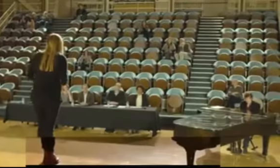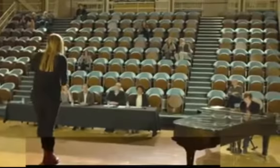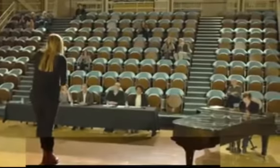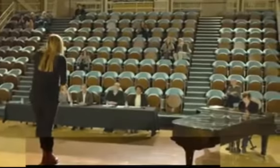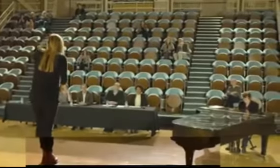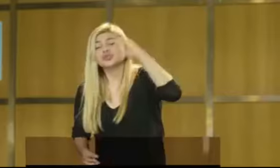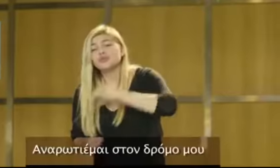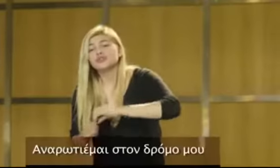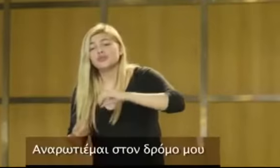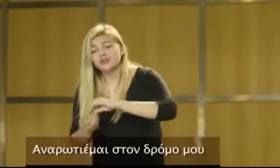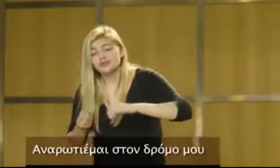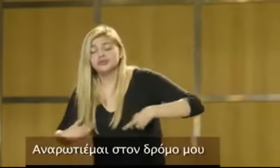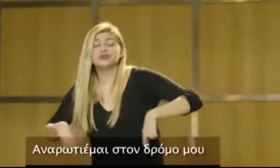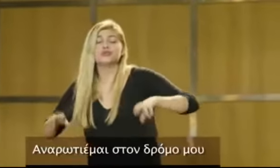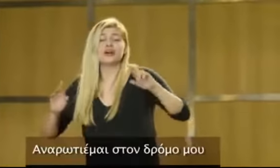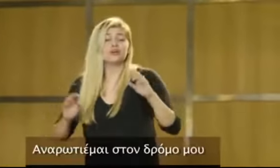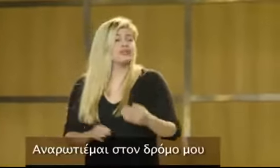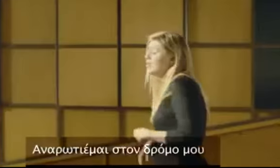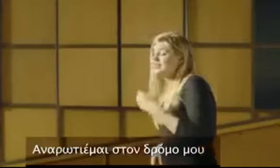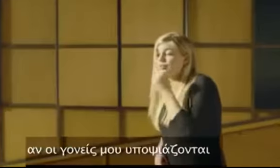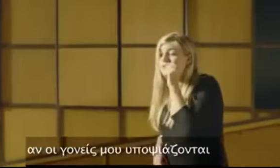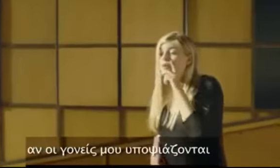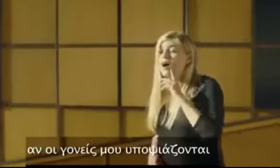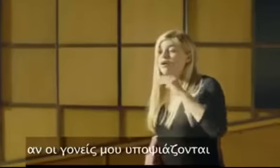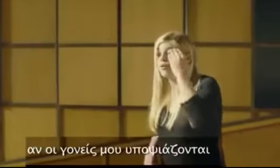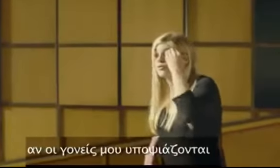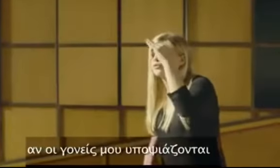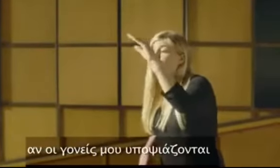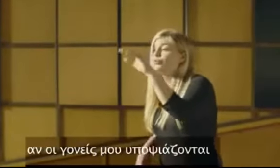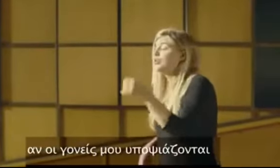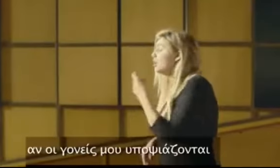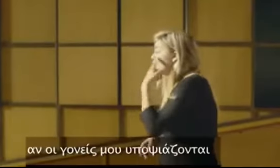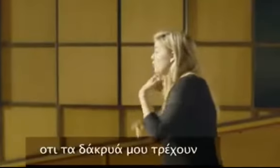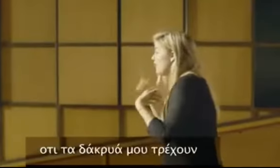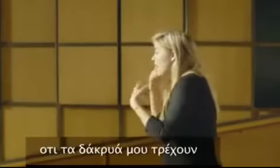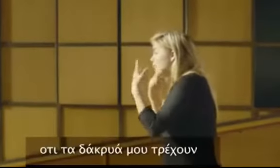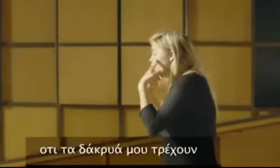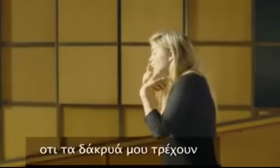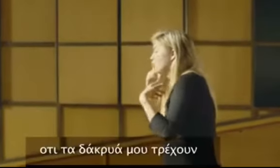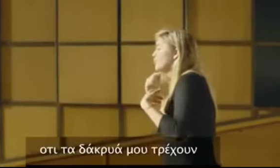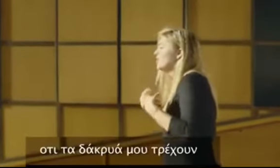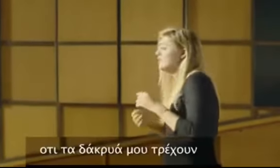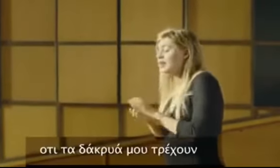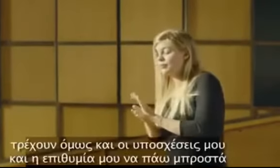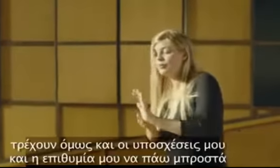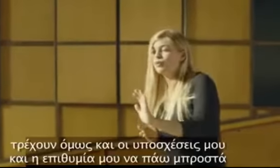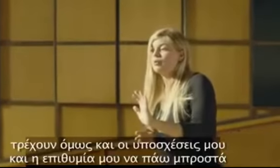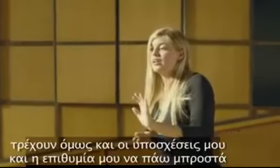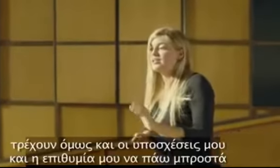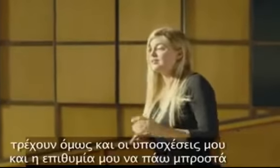Je me demande sur ma route Si mes parents se doutent Que mes larmes ont coulé Mes promesses